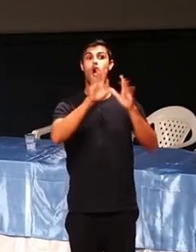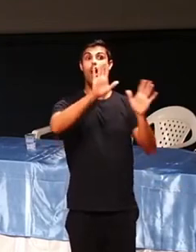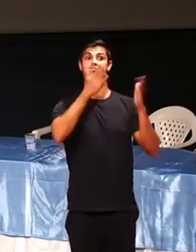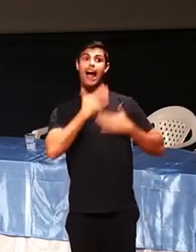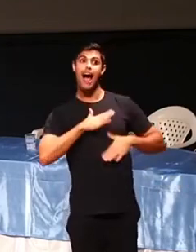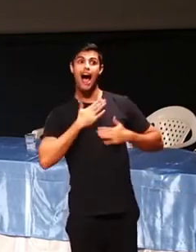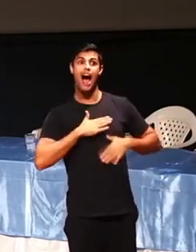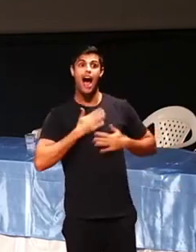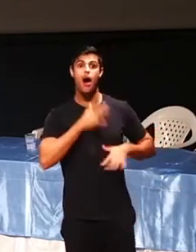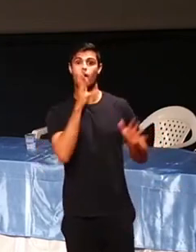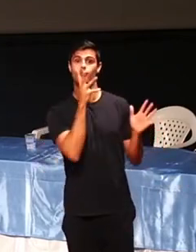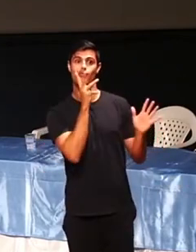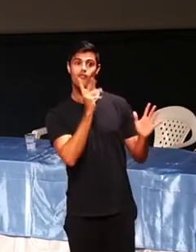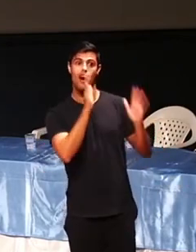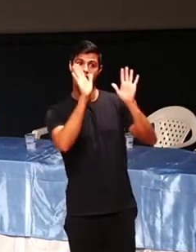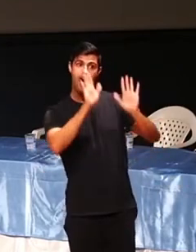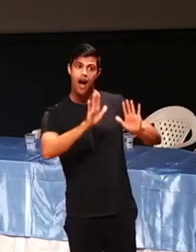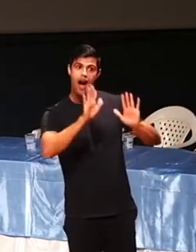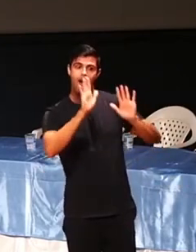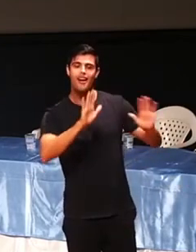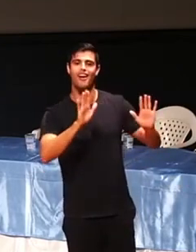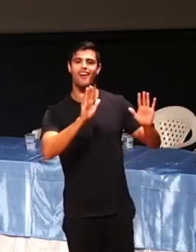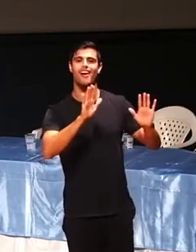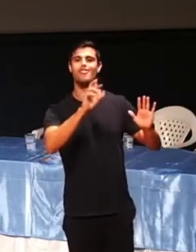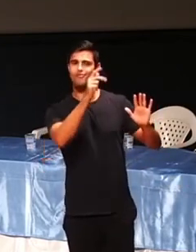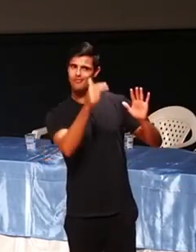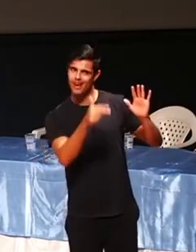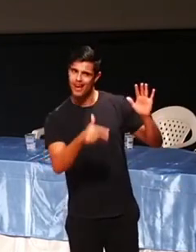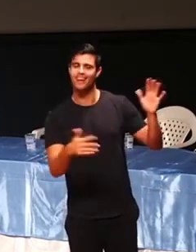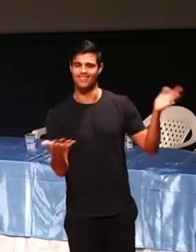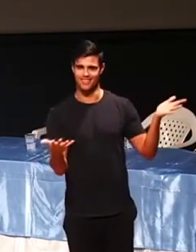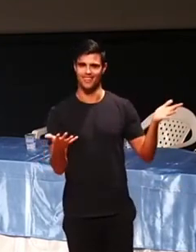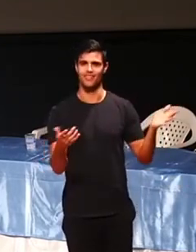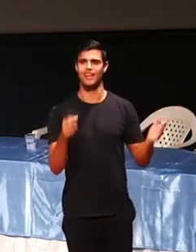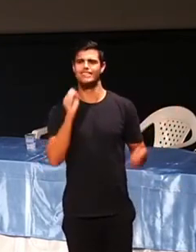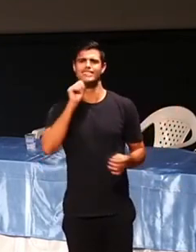que você vai cair. Eu não te disse? Você não me obedece?